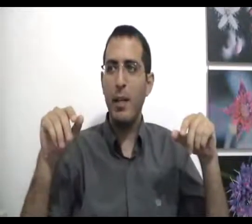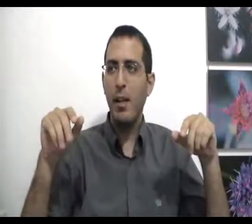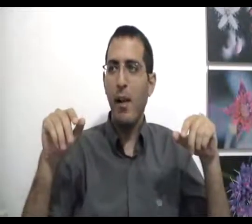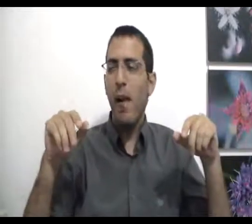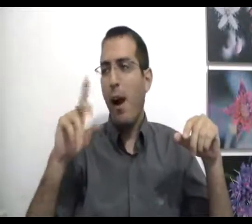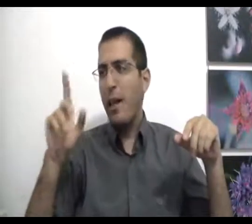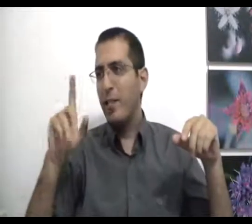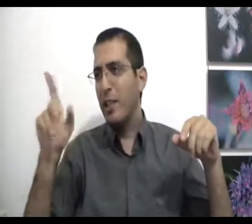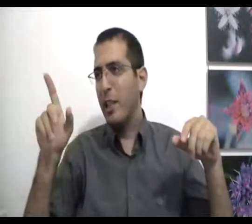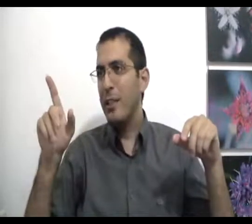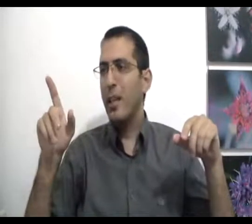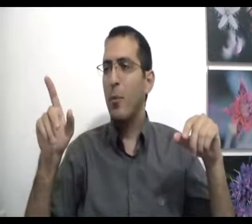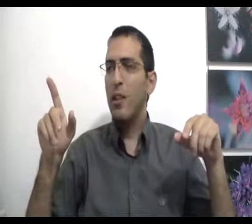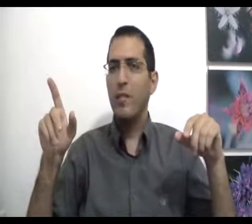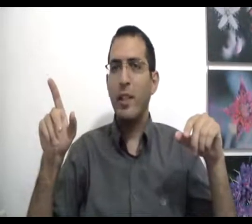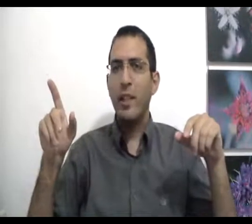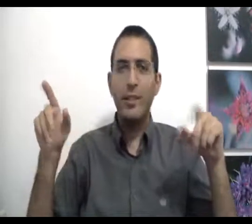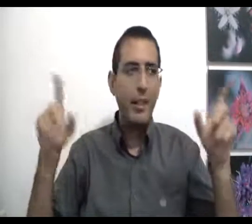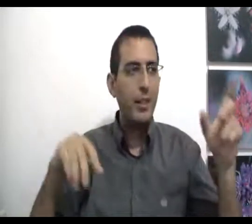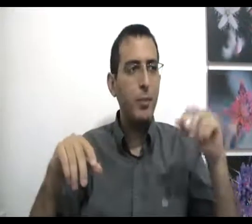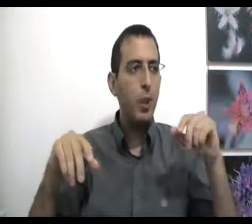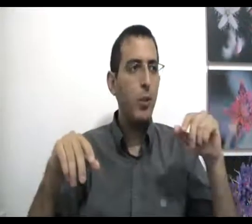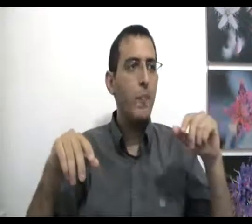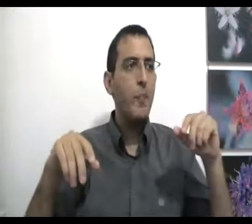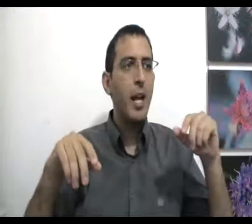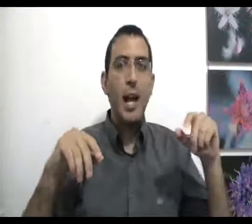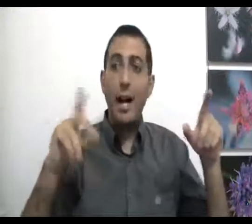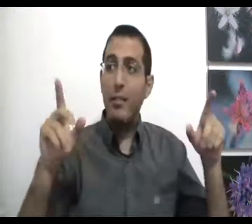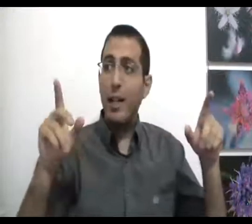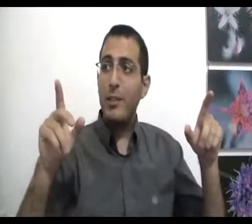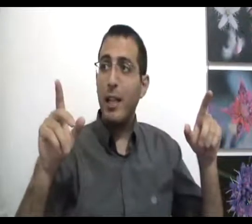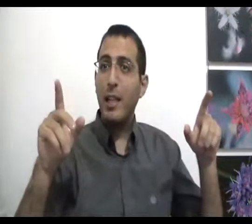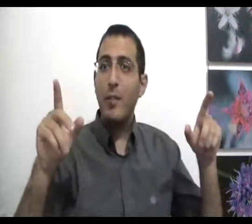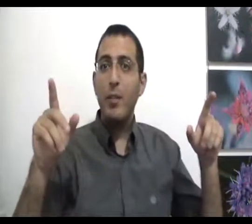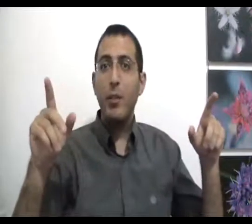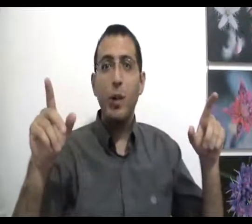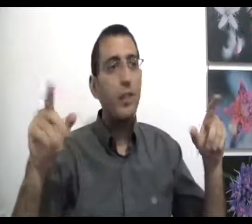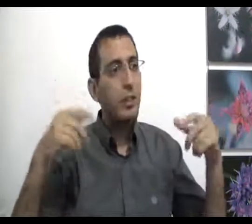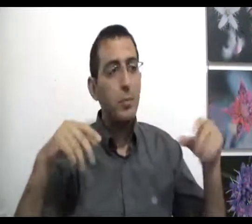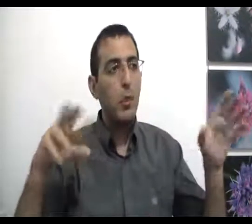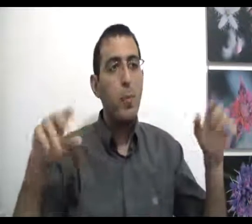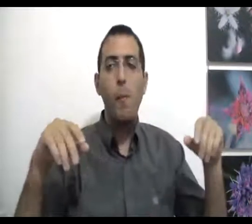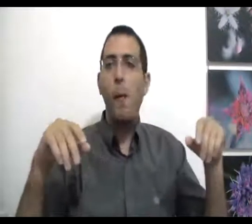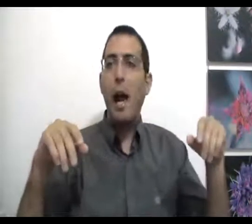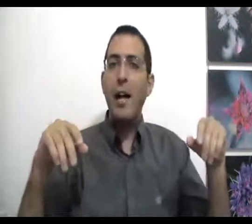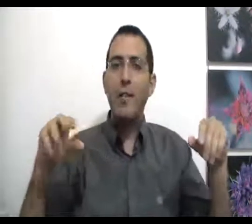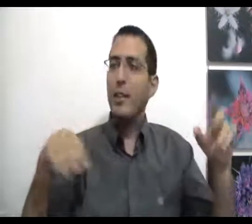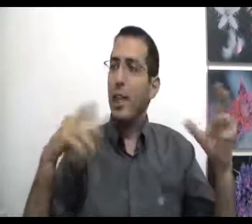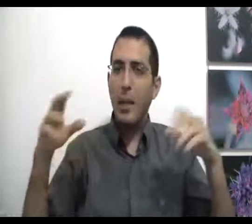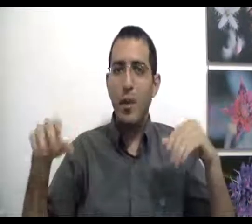אהבה שהאדם אוהב את הילדים שלו אהבה שהאדם אפילו אוהב את עצמו אהבה שהאדם אוהב